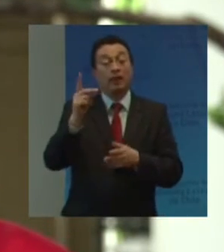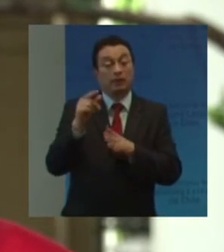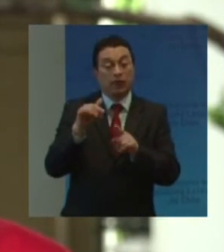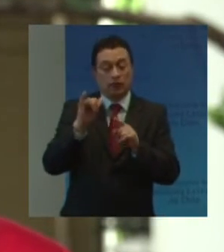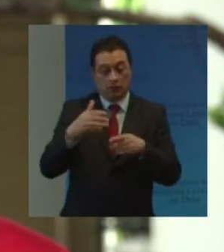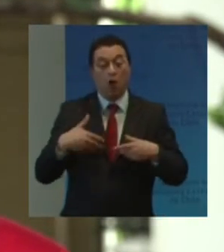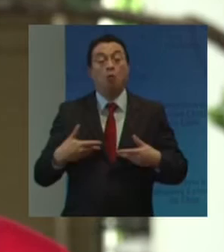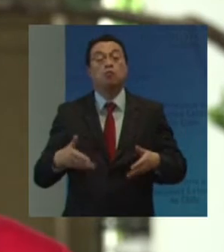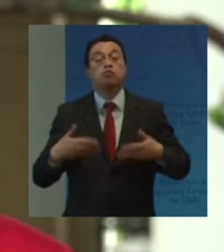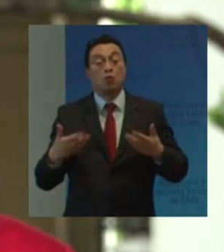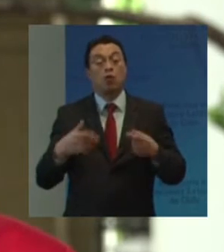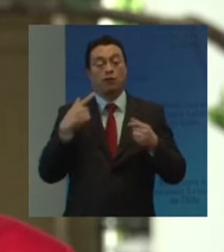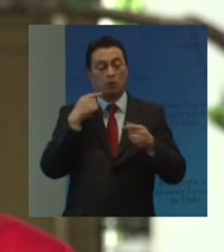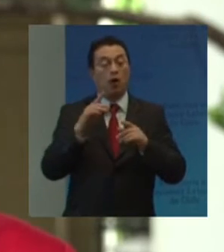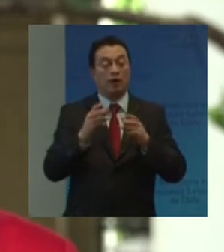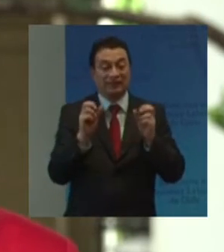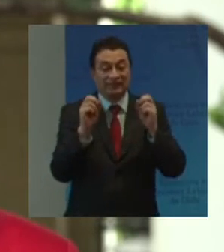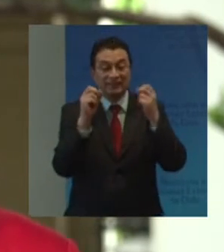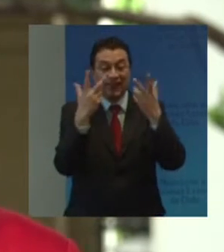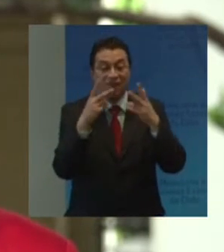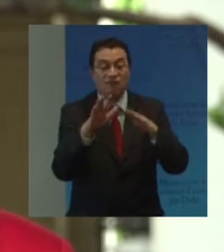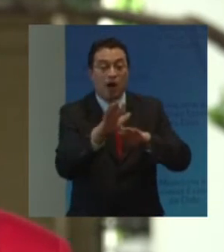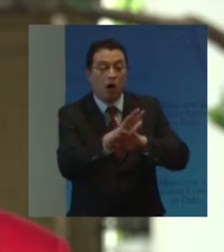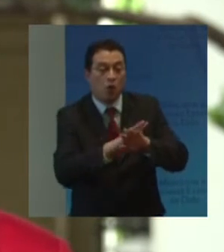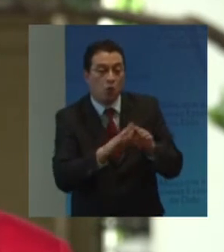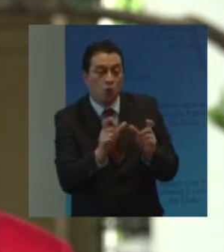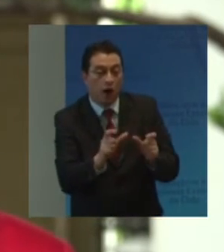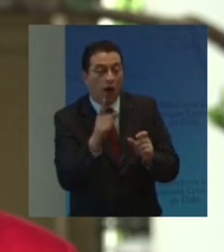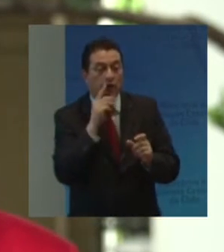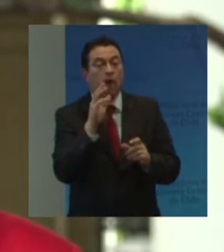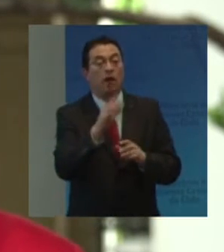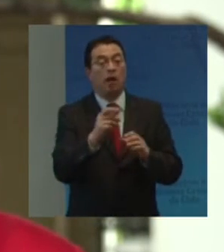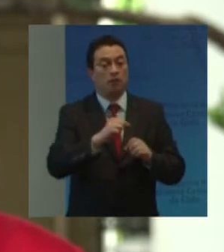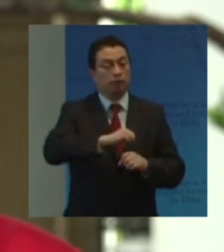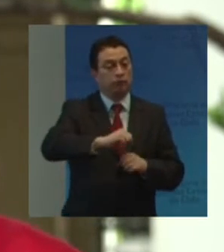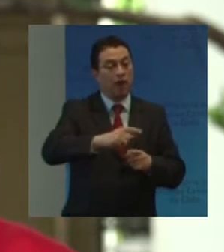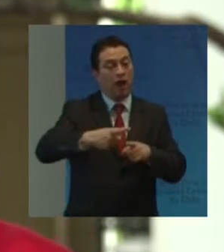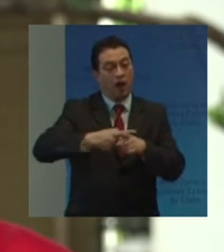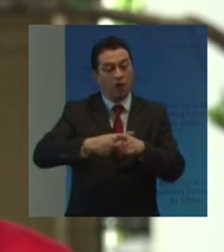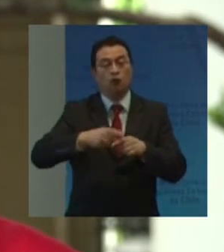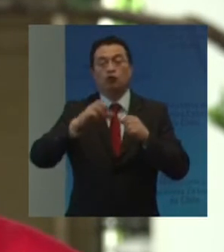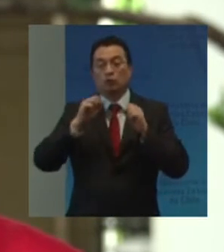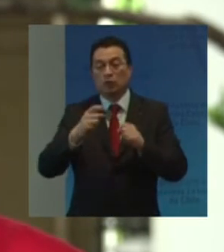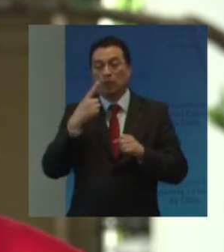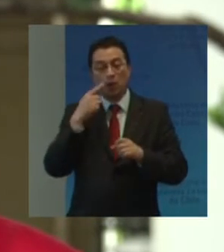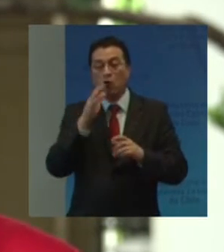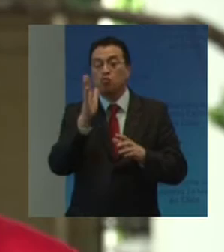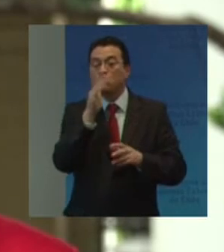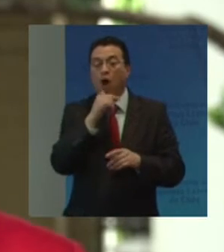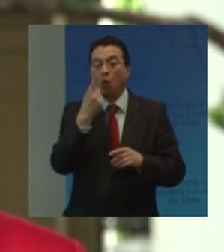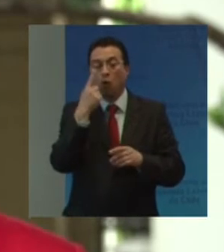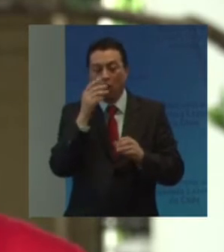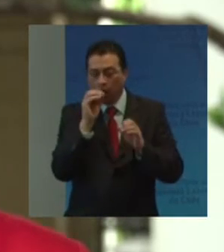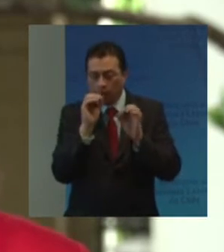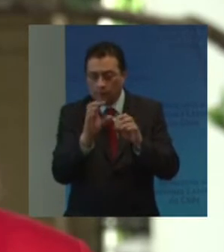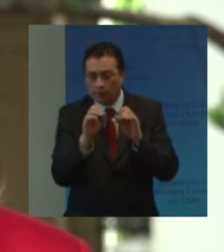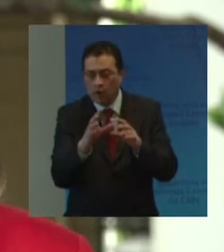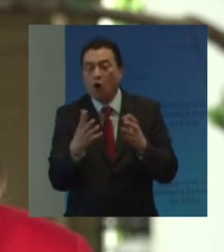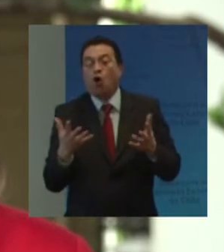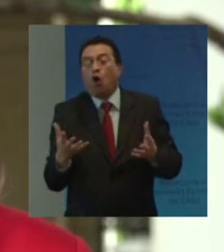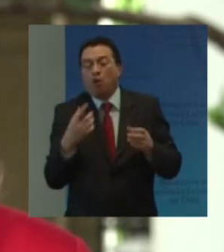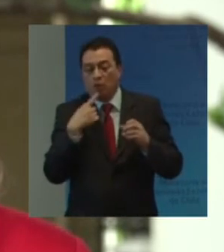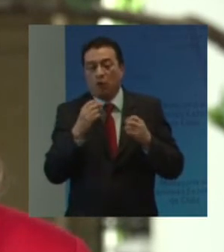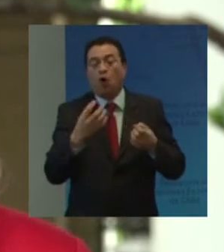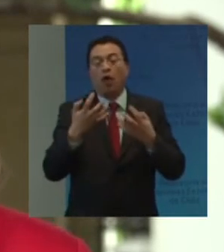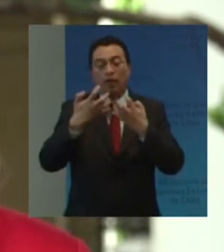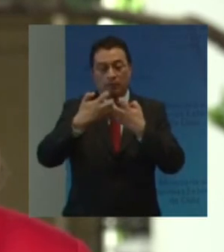Promueve el establecimiento De salvaguardias Que impidan los abusos Lo cierto Es que no hay Una orientación concreta Sobre cómo deben ser